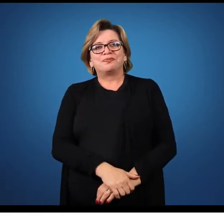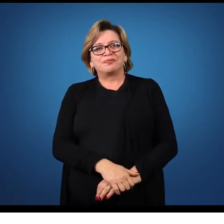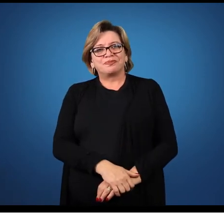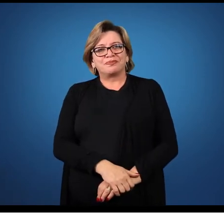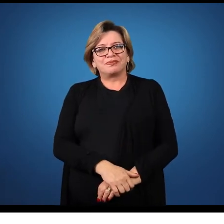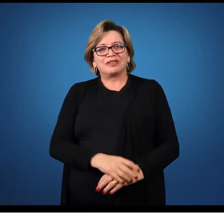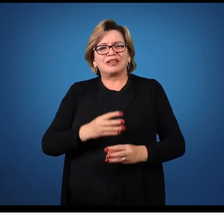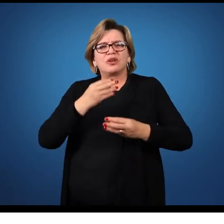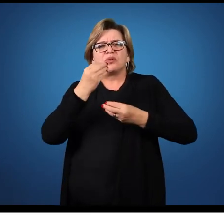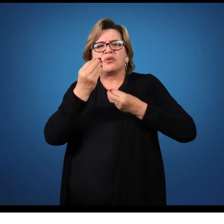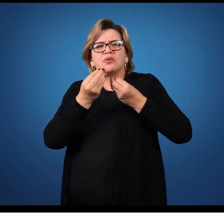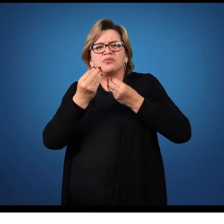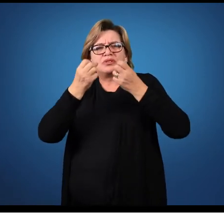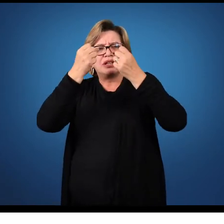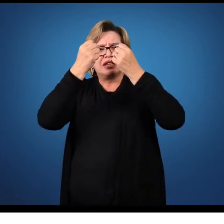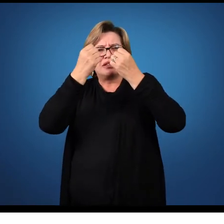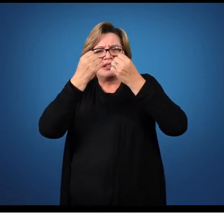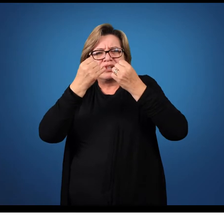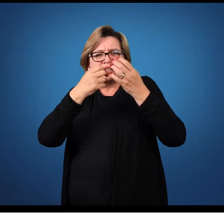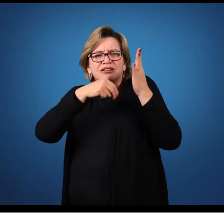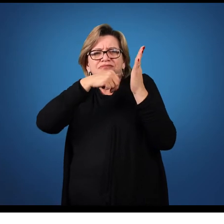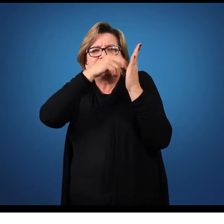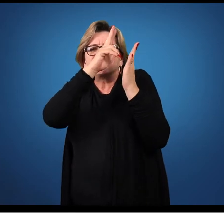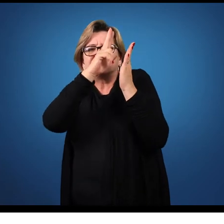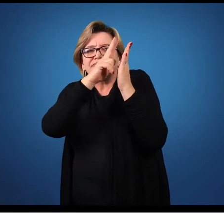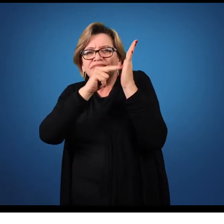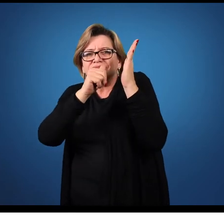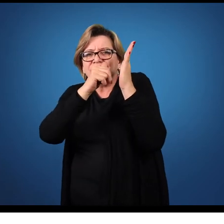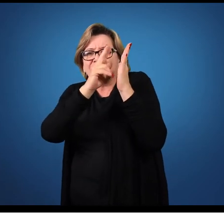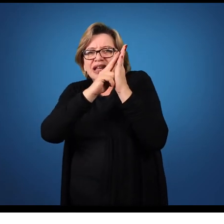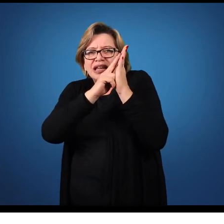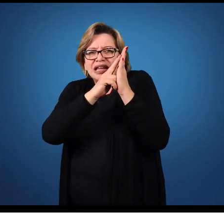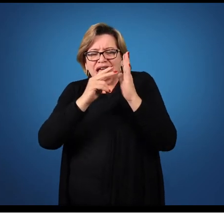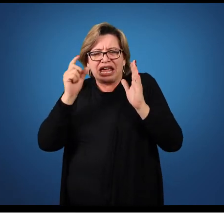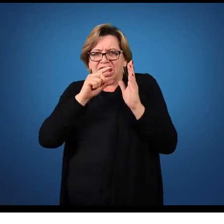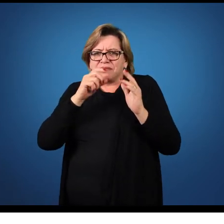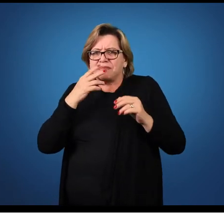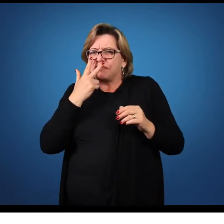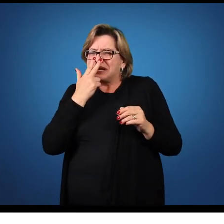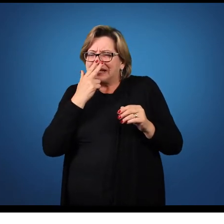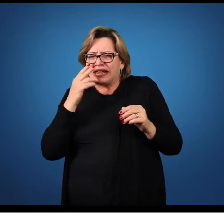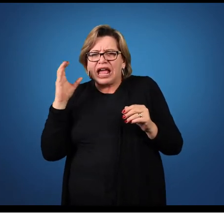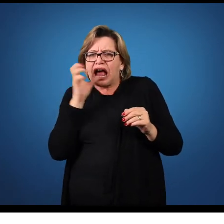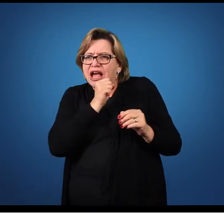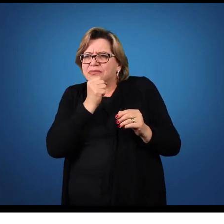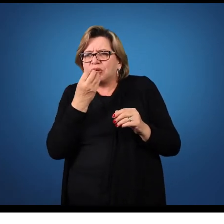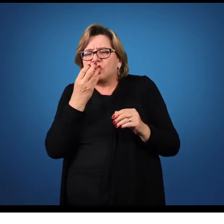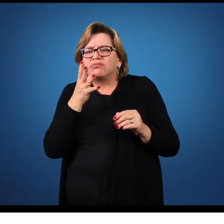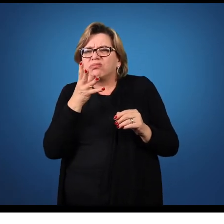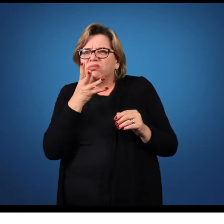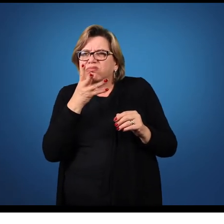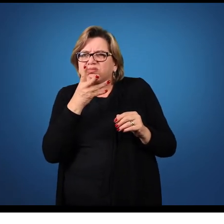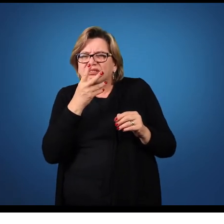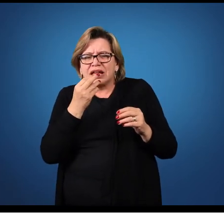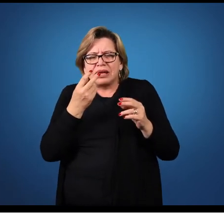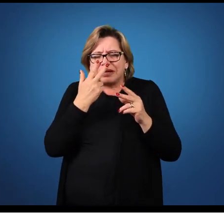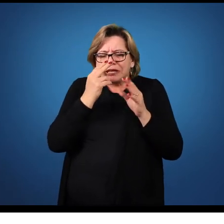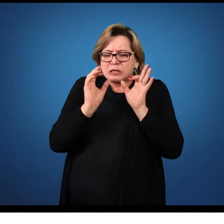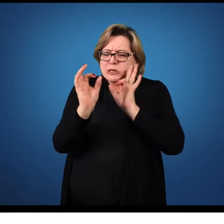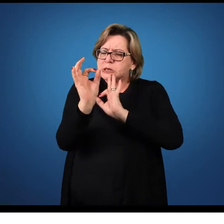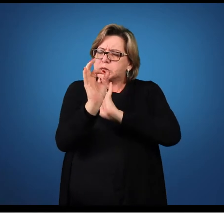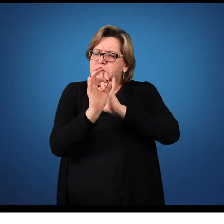Como você definiria as pinceladas da obra? Elas são rápidas, lentas, parecem planejadas,